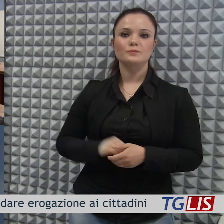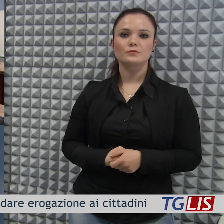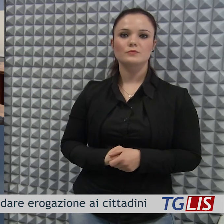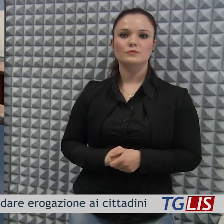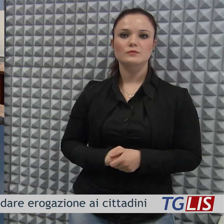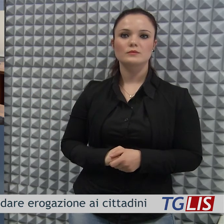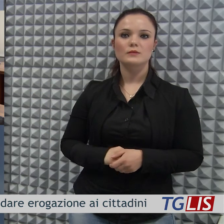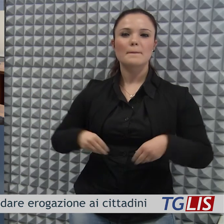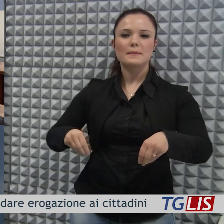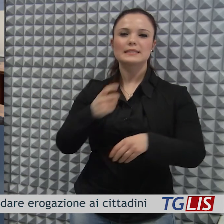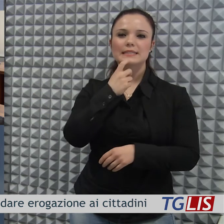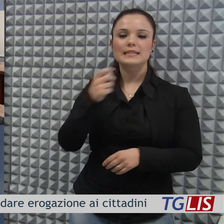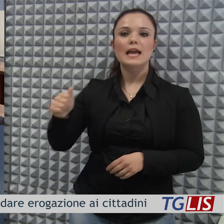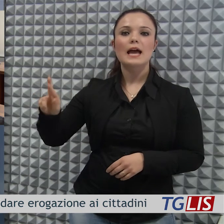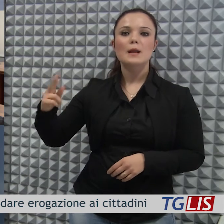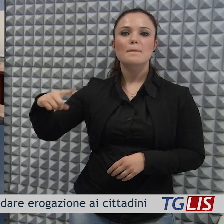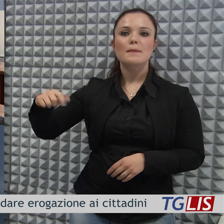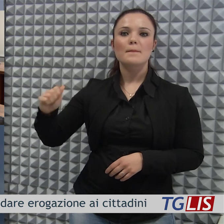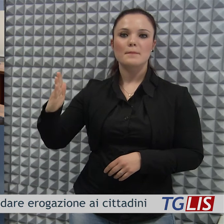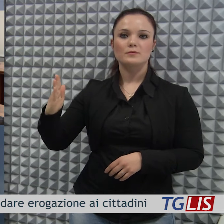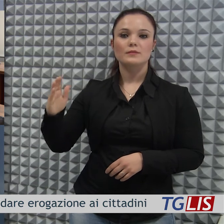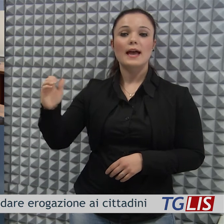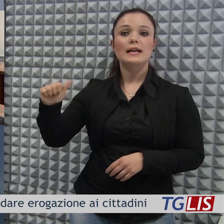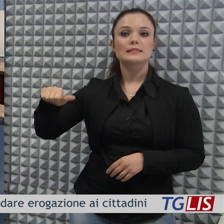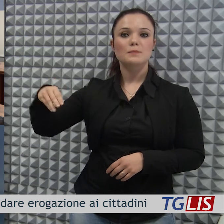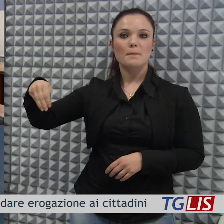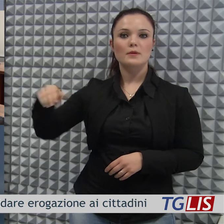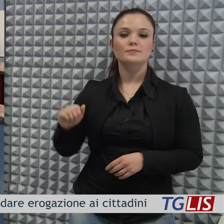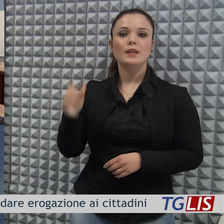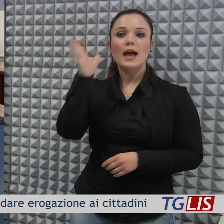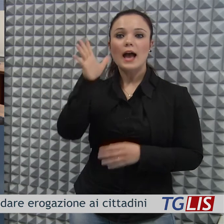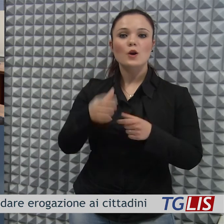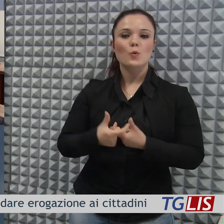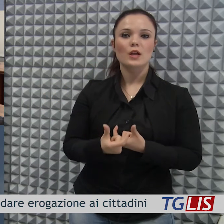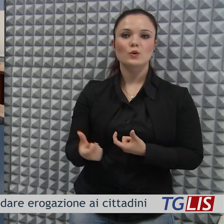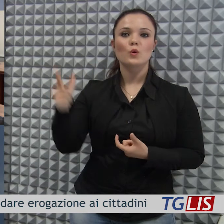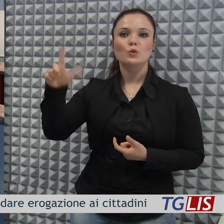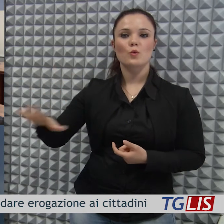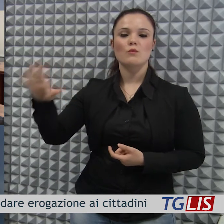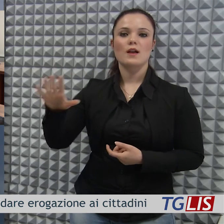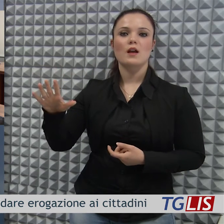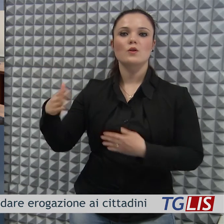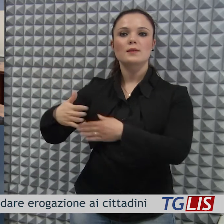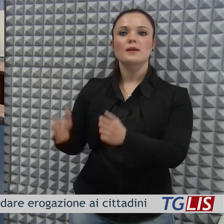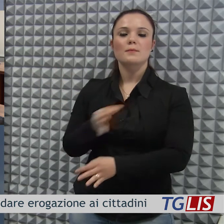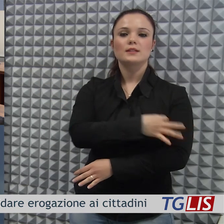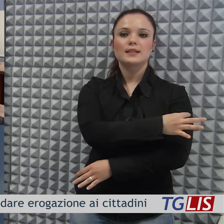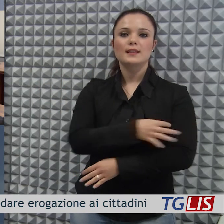hanno preso parte l'ARPAB, l'ASM, Acquedotto Lucano e il Dipartimento Sanità